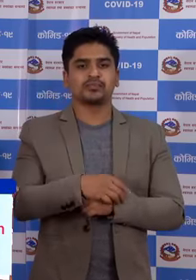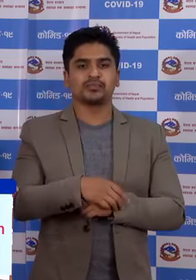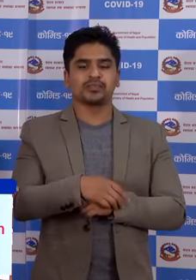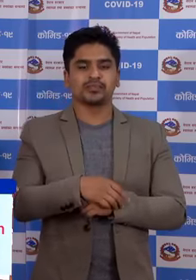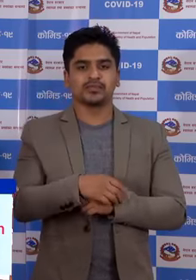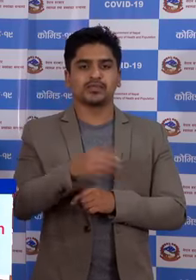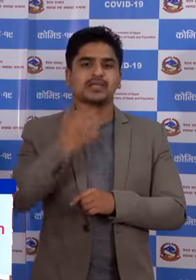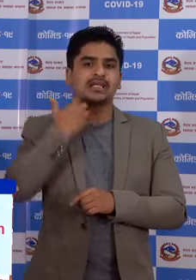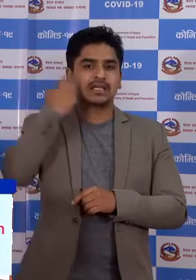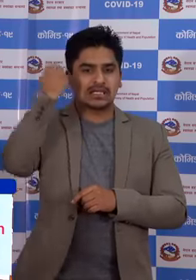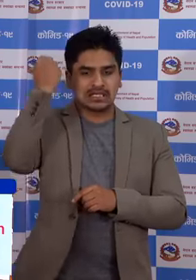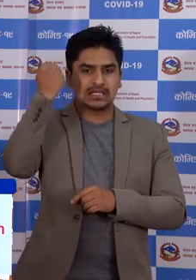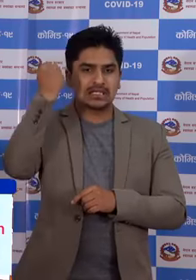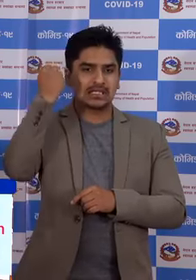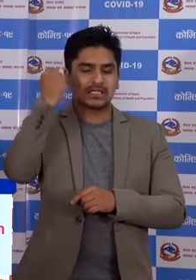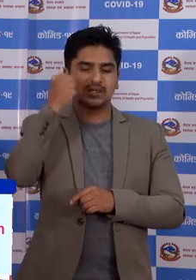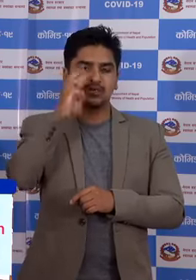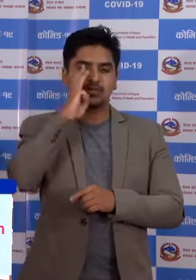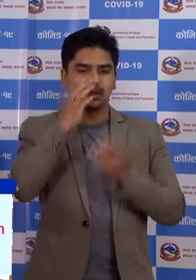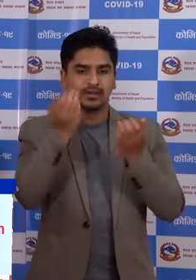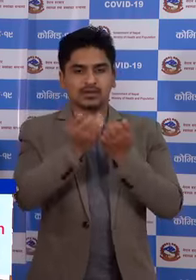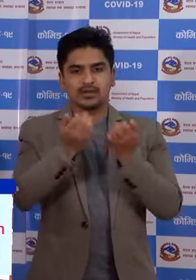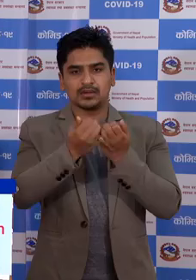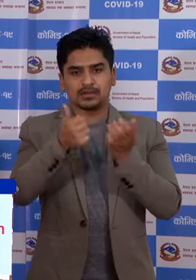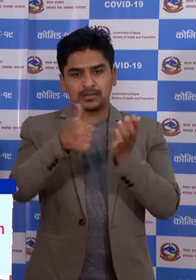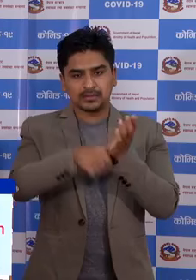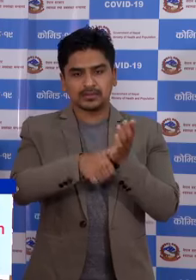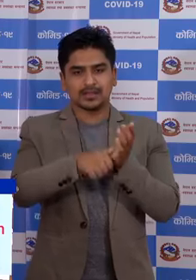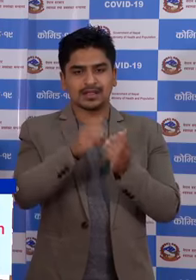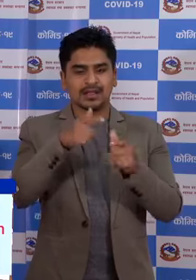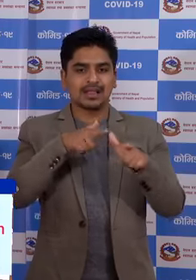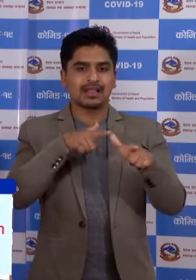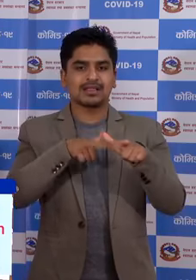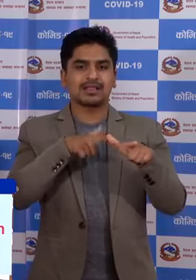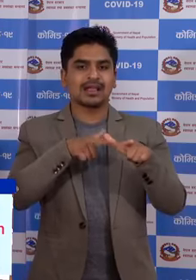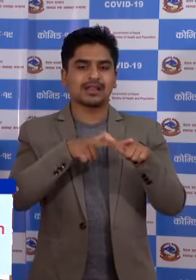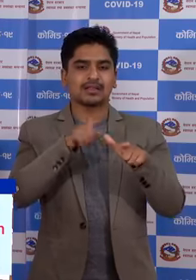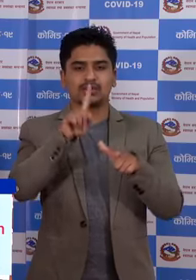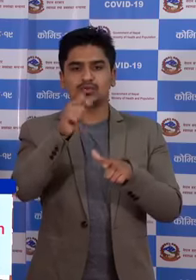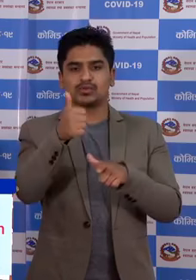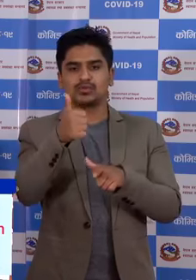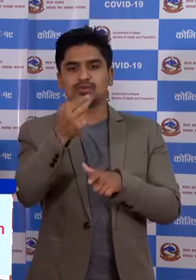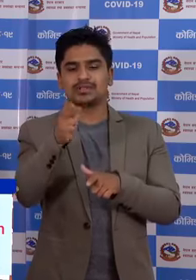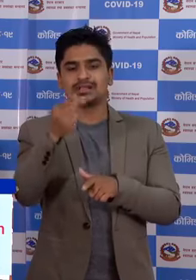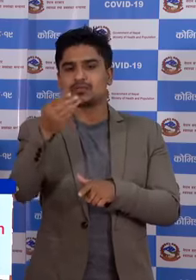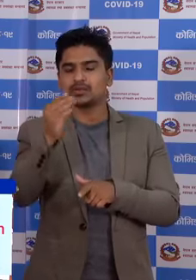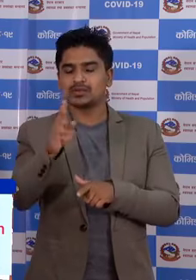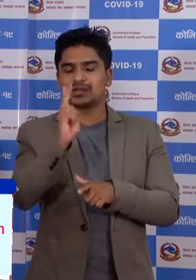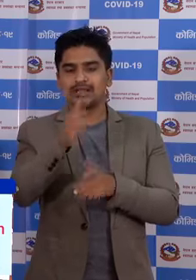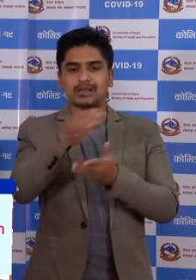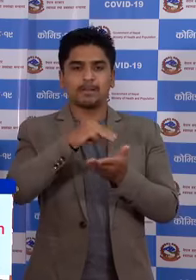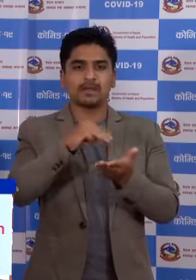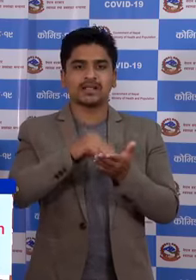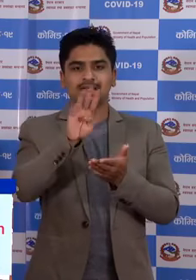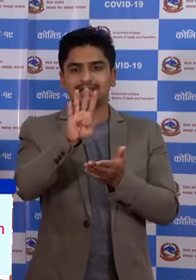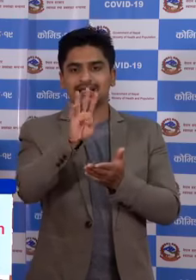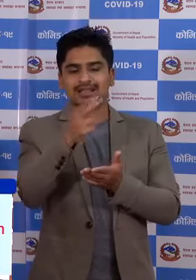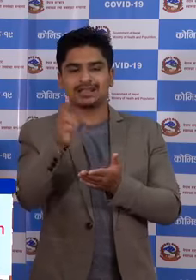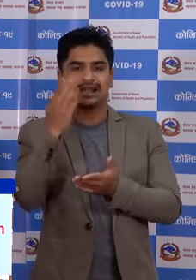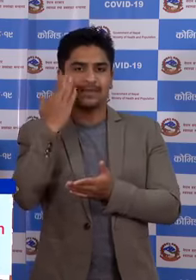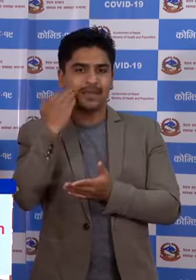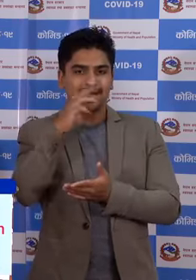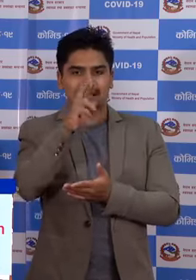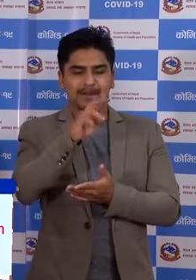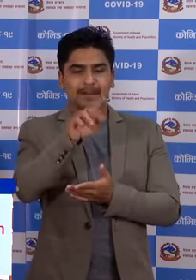तथा सरूल अस्पताल पूरुकसाला में ताधींको 11 जना ँणुंचा तेस मद्दे 4 जना